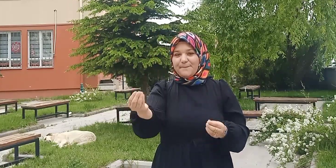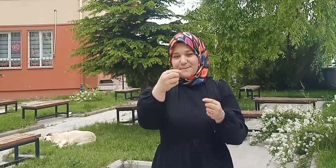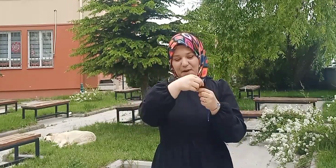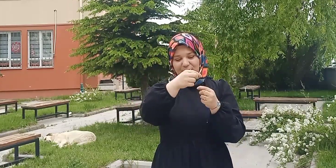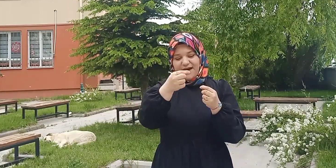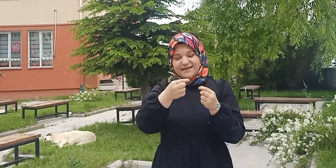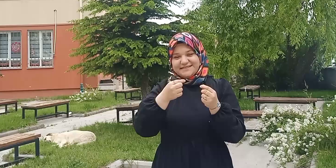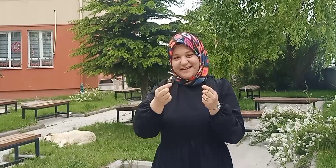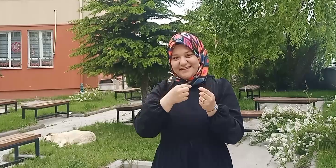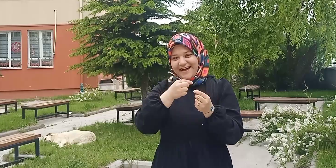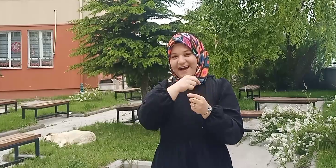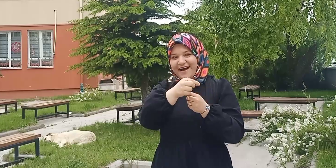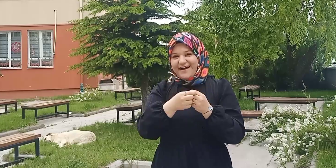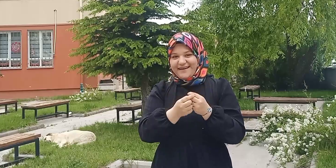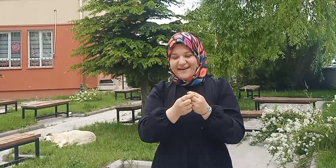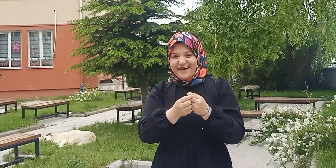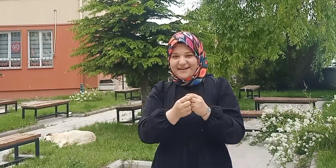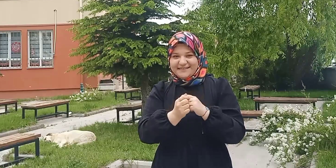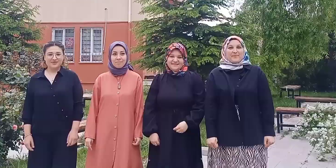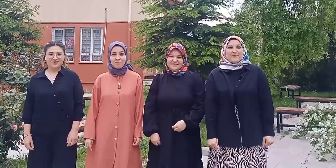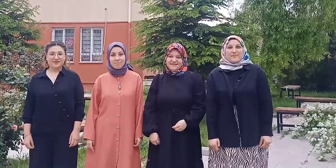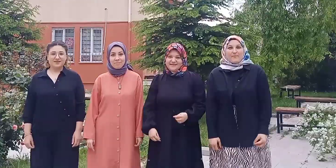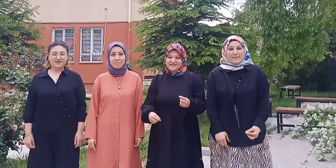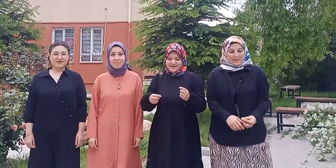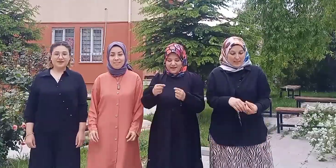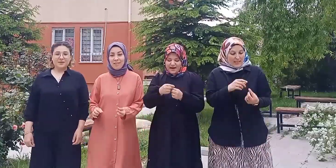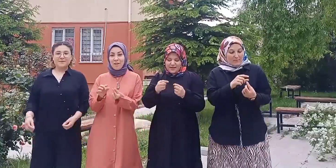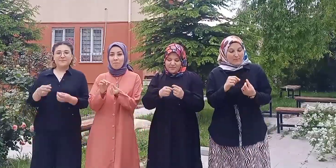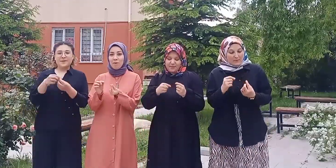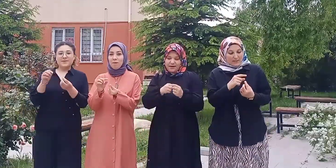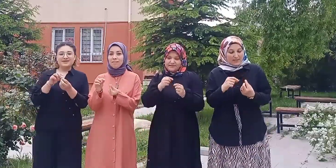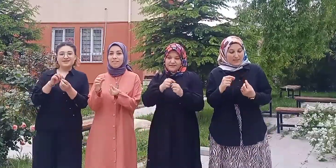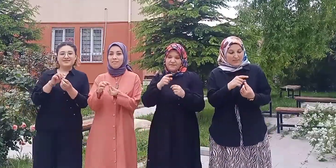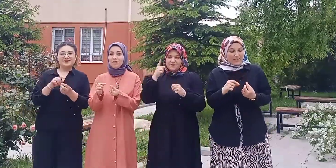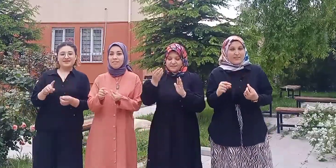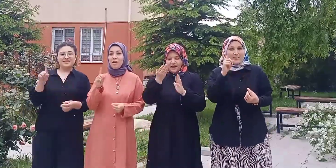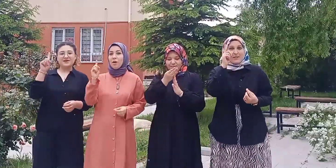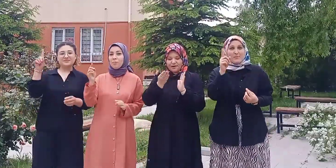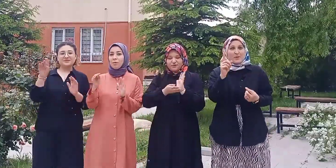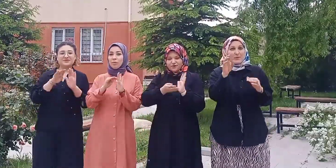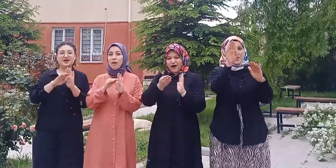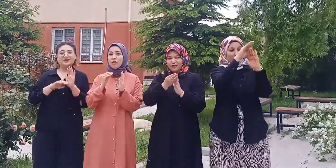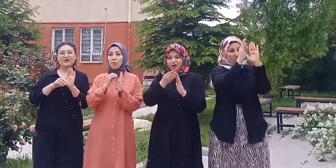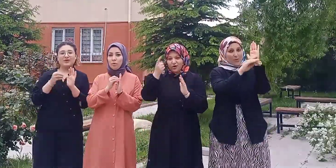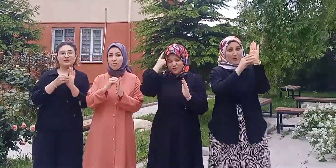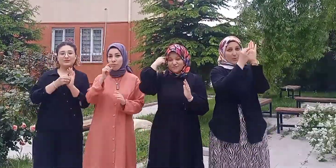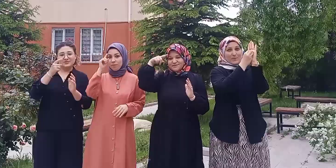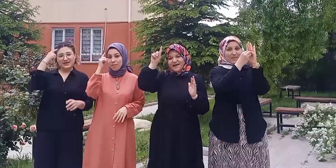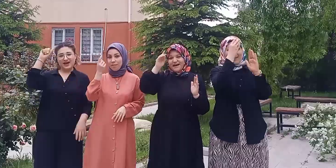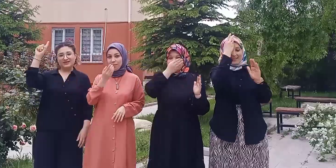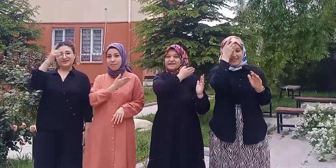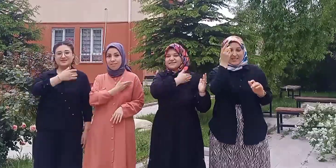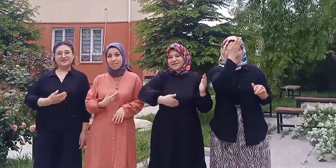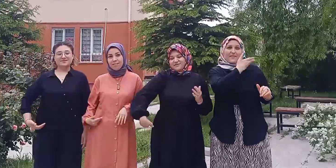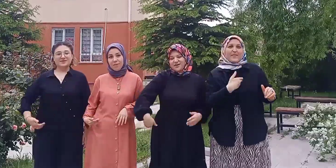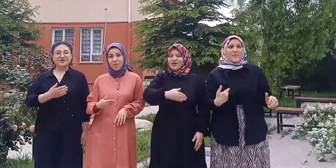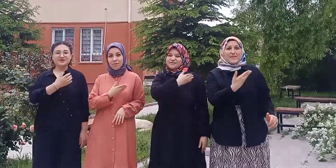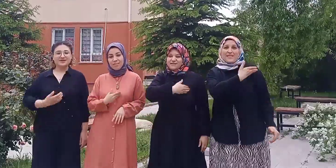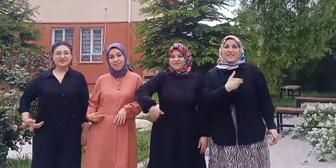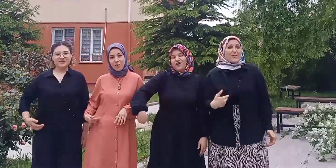papatyalar Papatya falına bir kural koydum Sadece seviyor seviyor